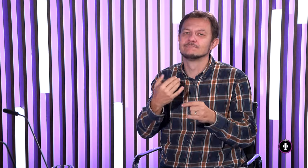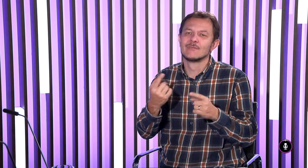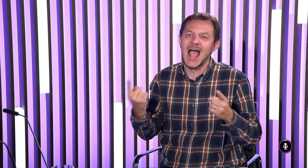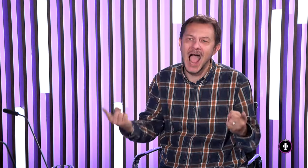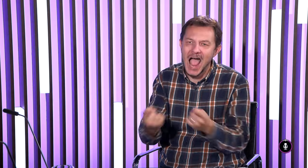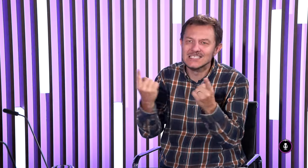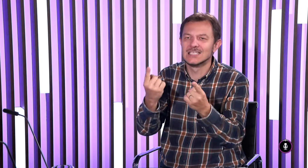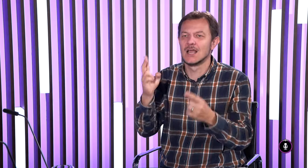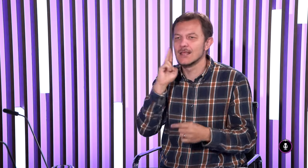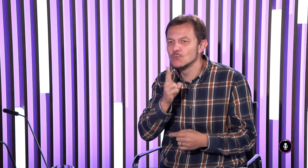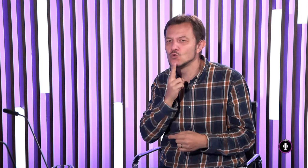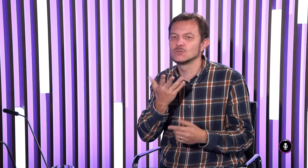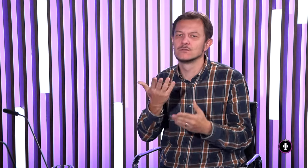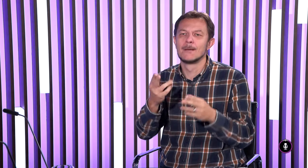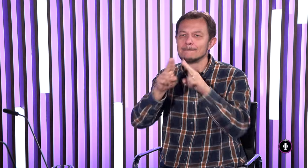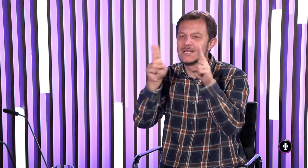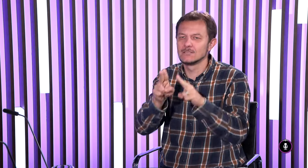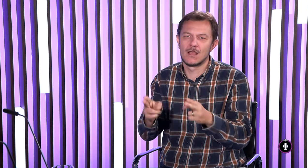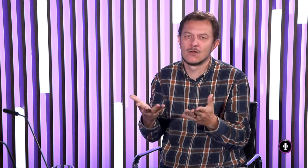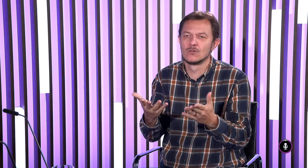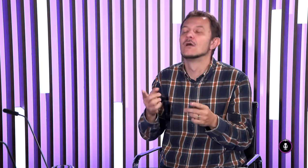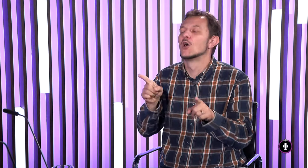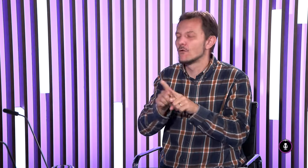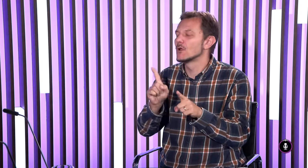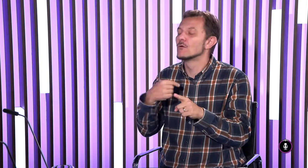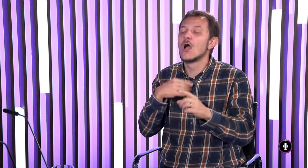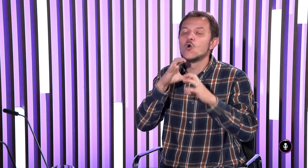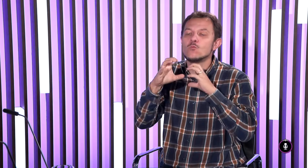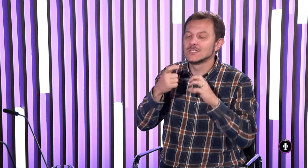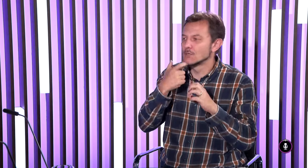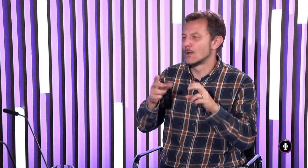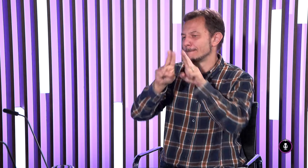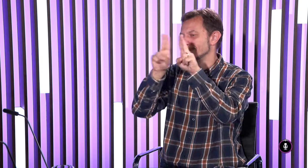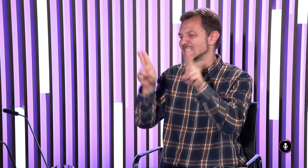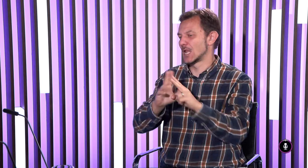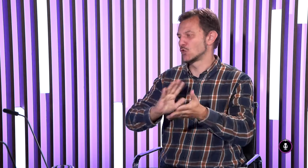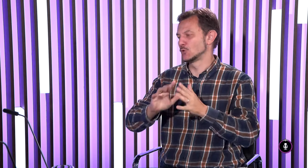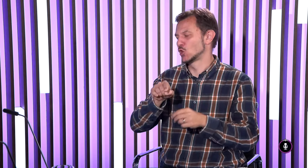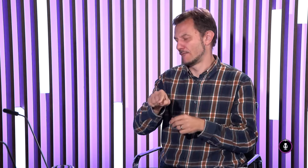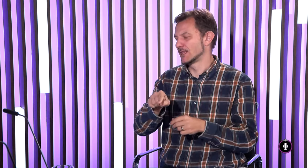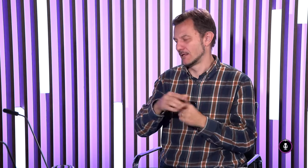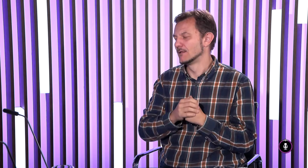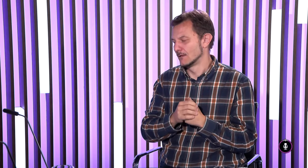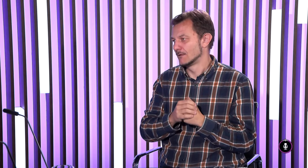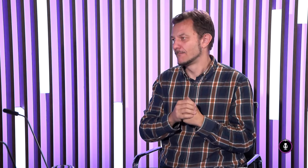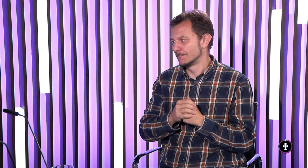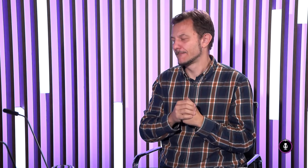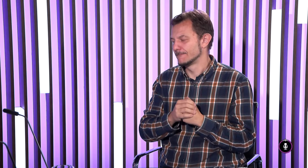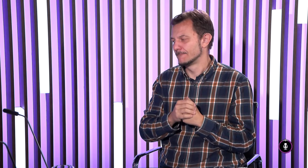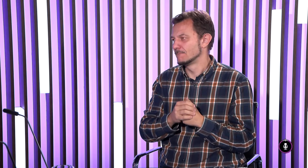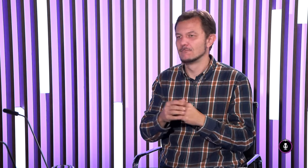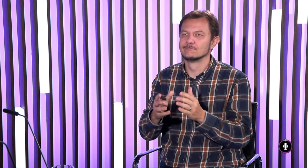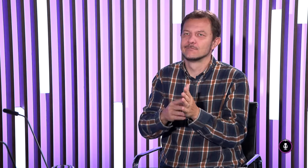takto získávam tento prehľad. A ešte potom sú rôzne akcie nepočujúci, ktoré sú aj na medzinárodnej úrovni. A tam je ten komunikačný jazyk, potom